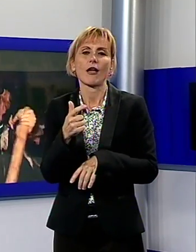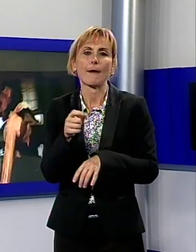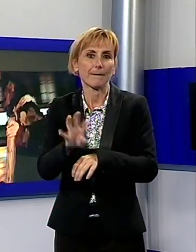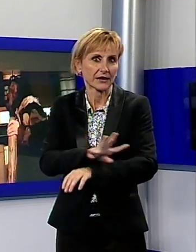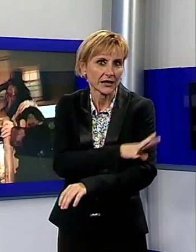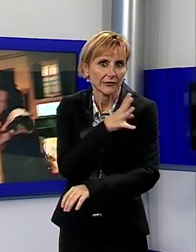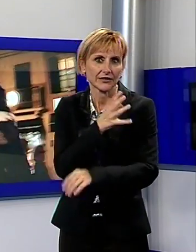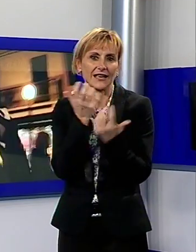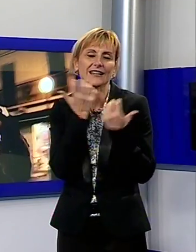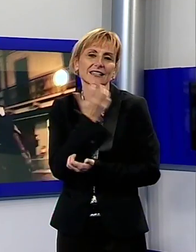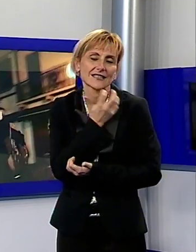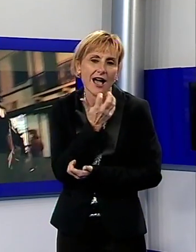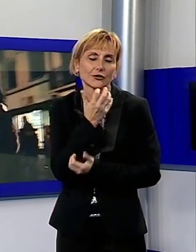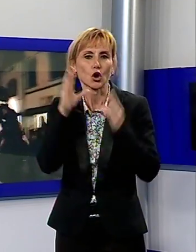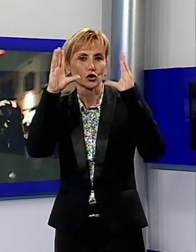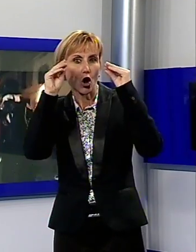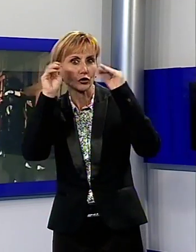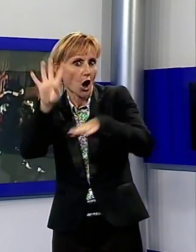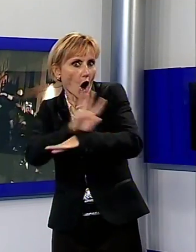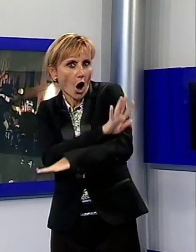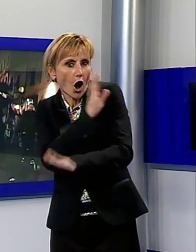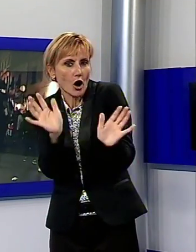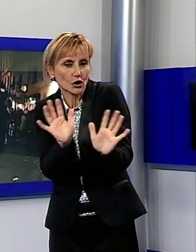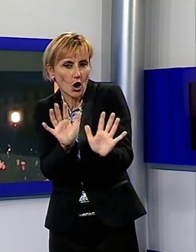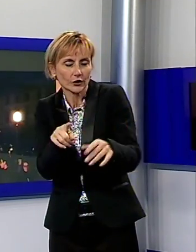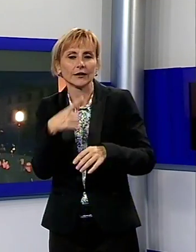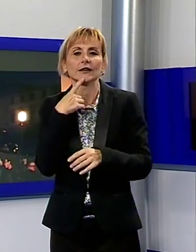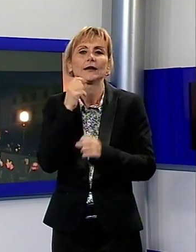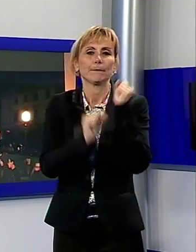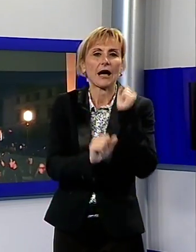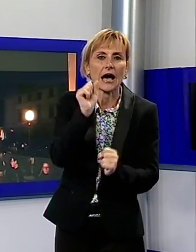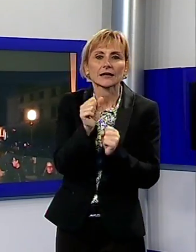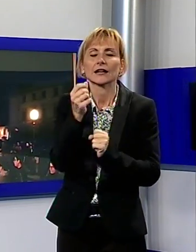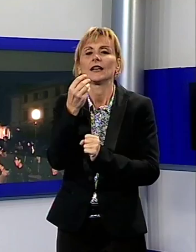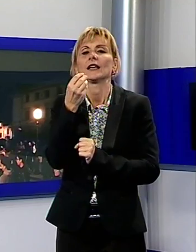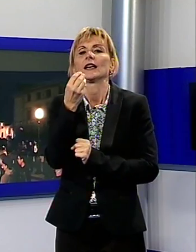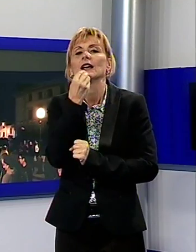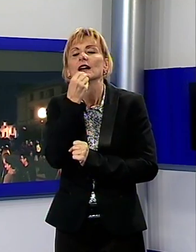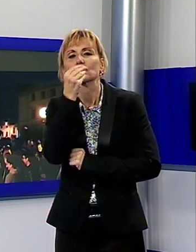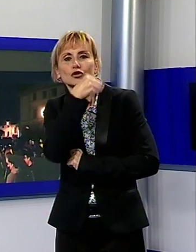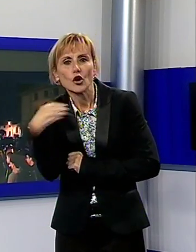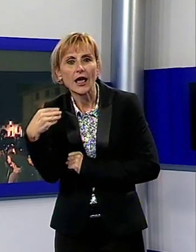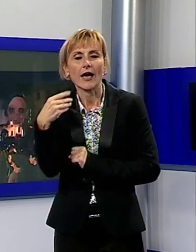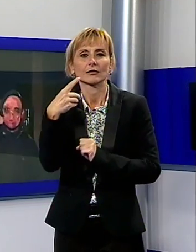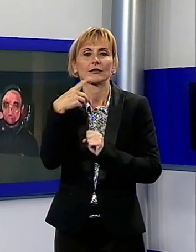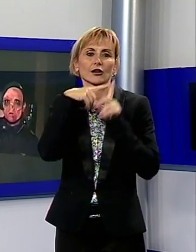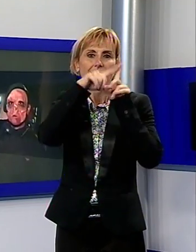orrorifica dell'anno. Tanta gente nei bar, nei ristoranti e nei negozi, grande affluenza al mini tunnel gratuito